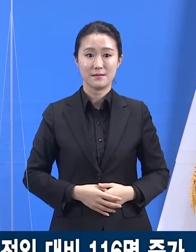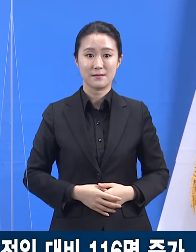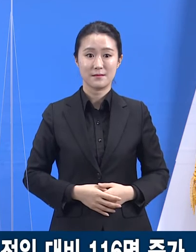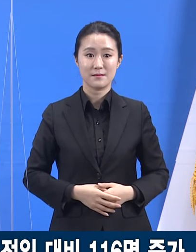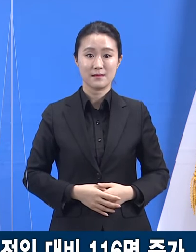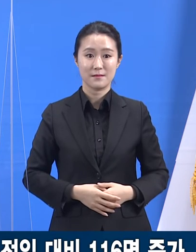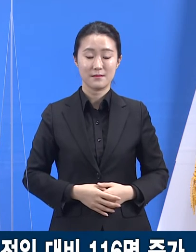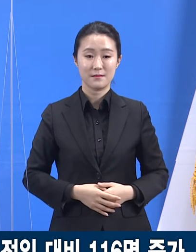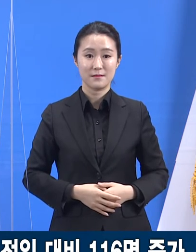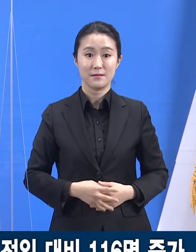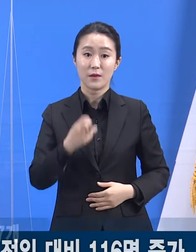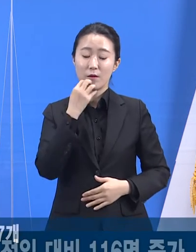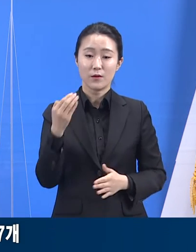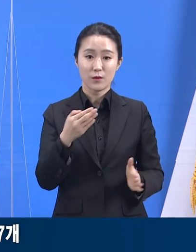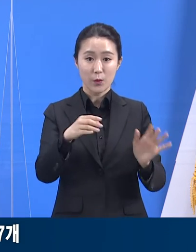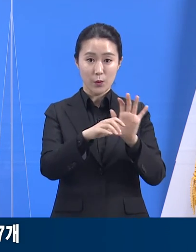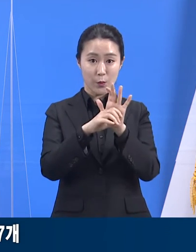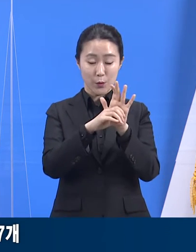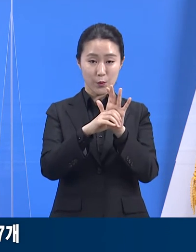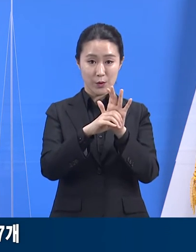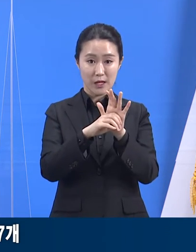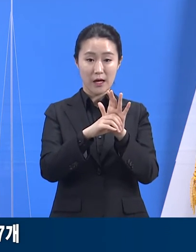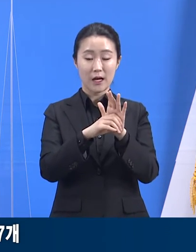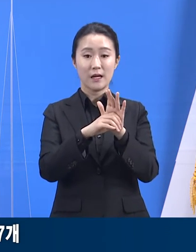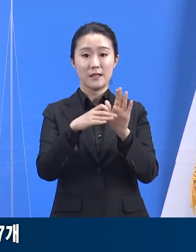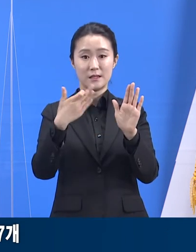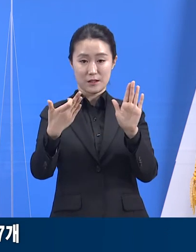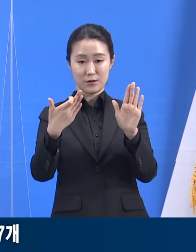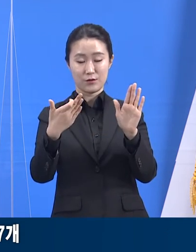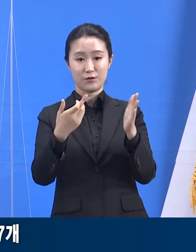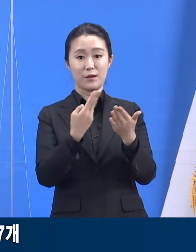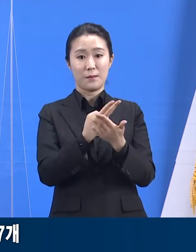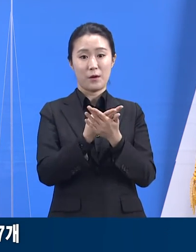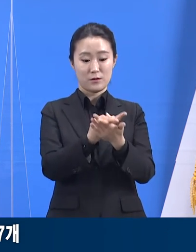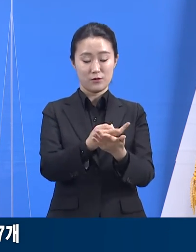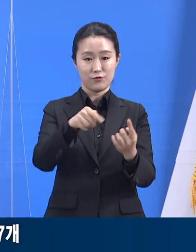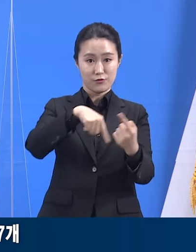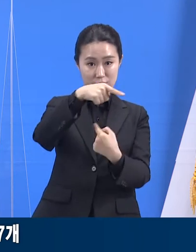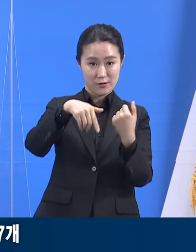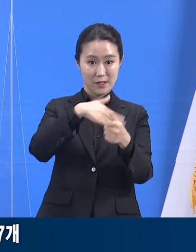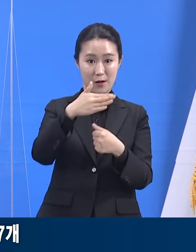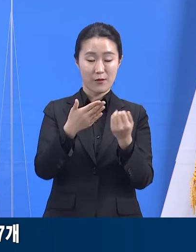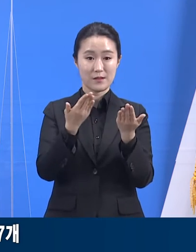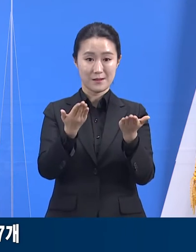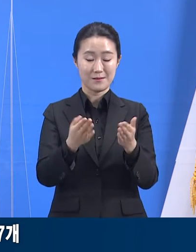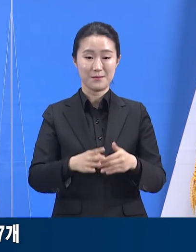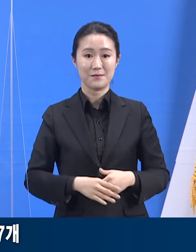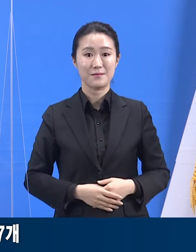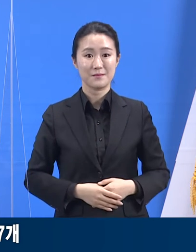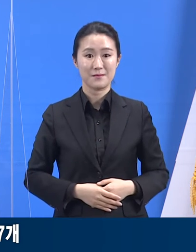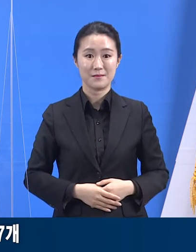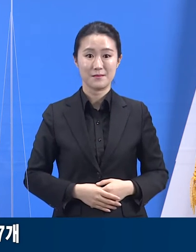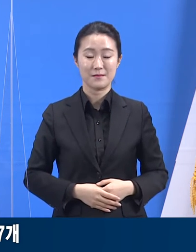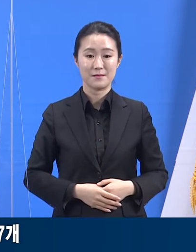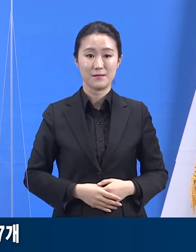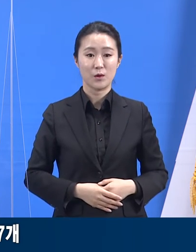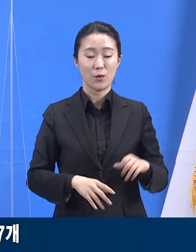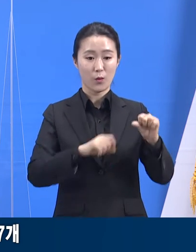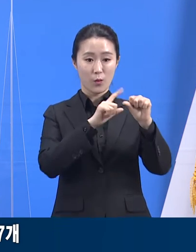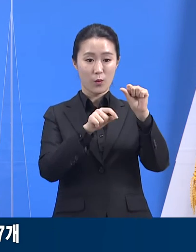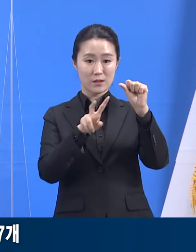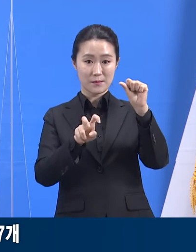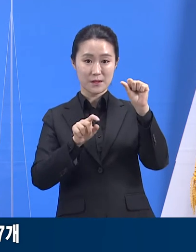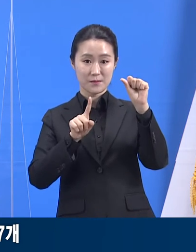경기도 코로나19 병상 운용 현황에 대해 말씀드리겠습니다. 5월 31일 20시 기준